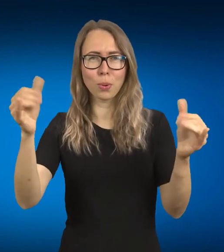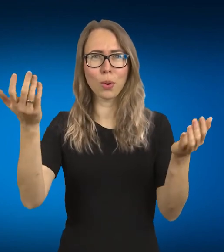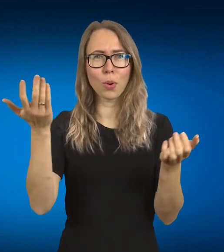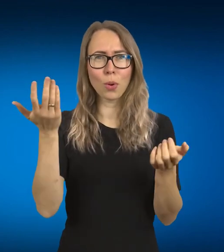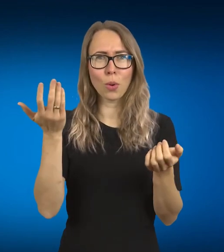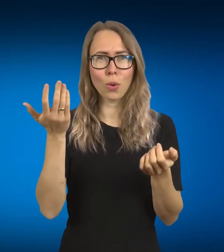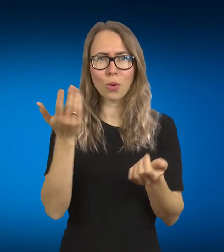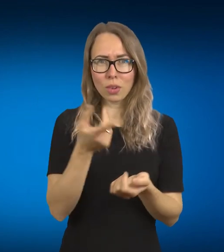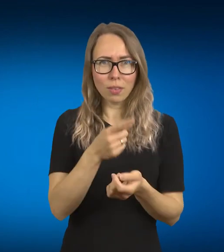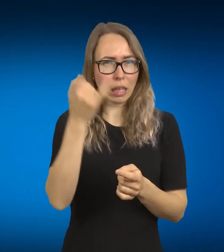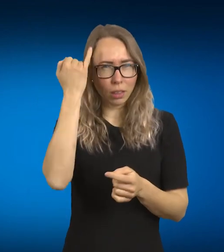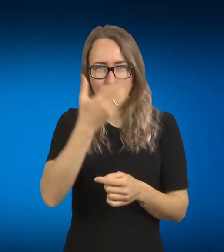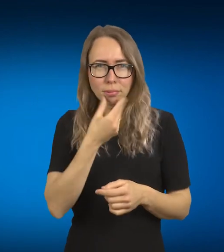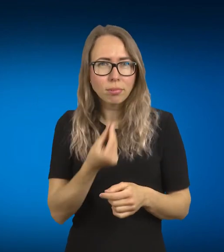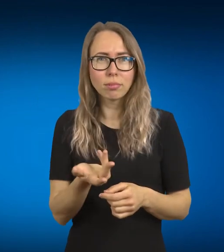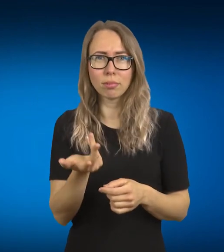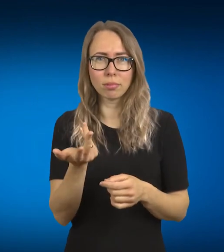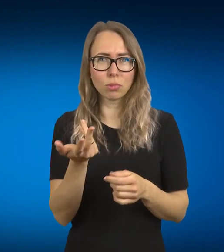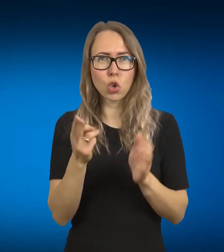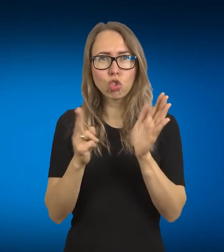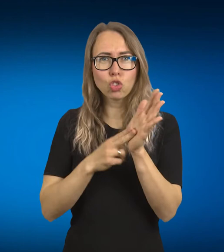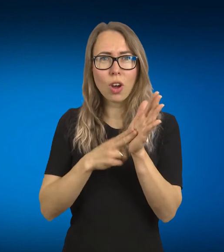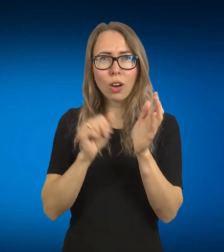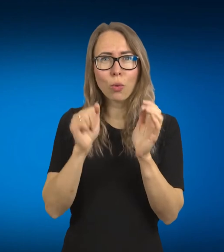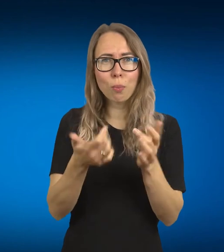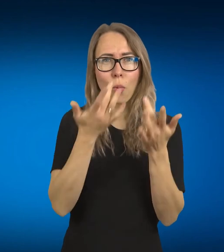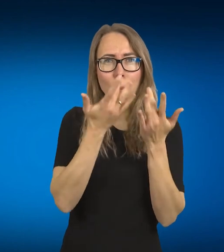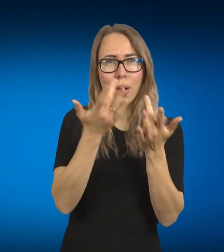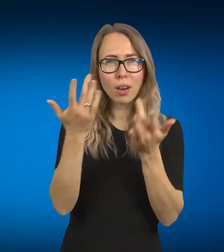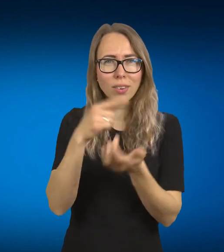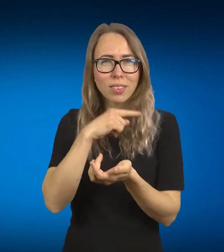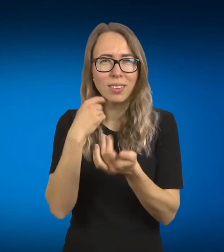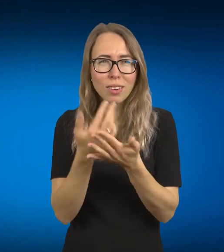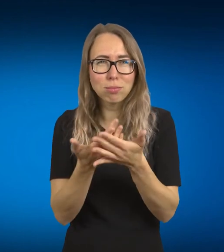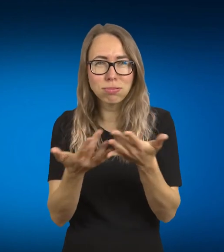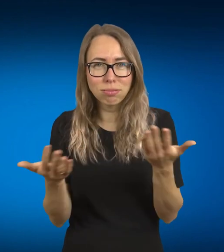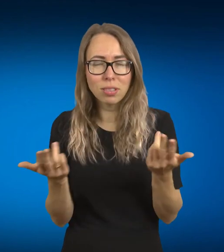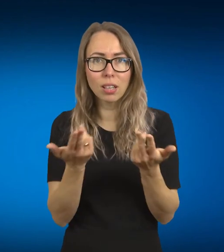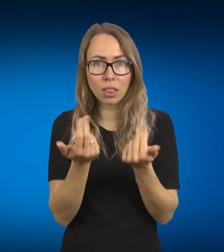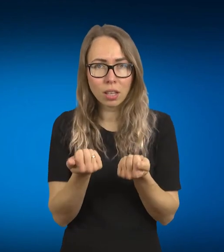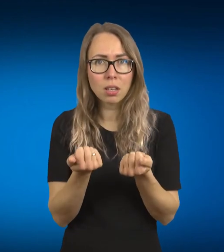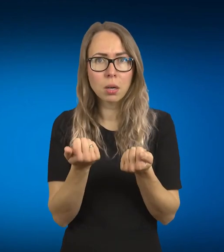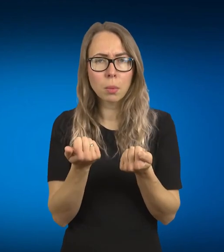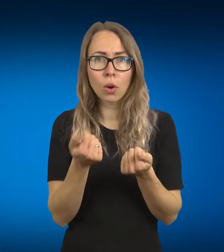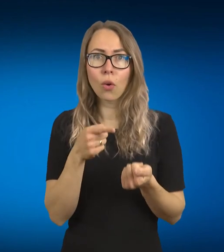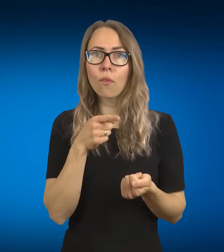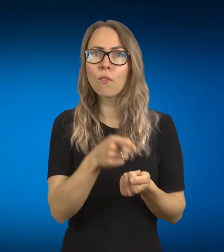galim ypatingai daug žanklų čia mes perteikti, ar ne, per tą... Tai būtų, grįnai, į pajamas